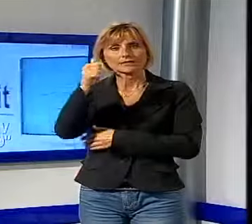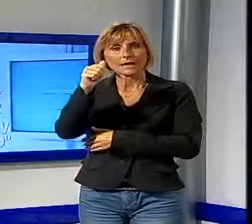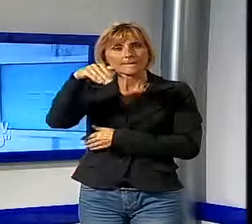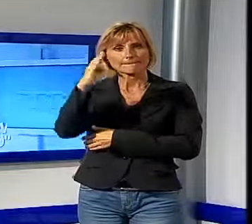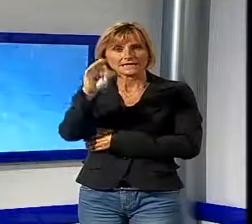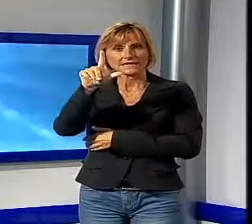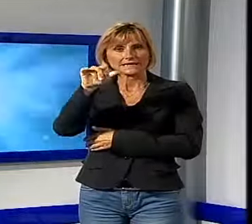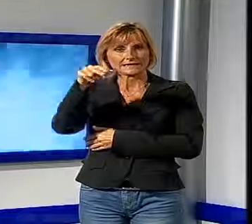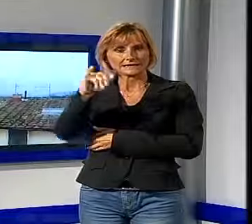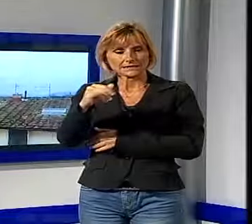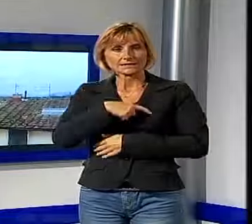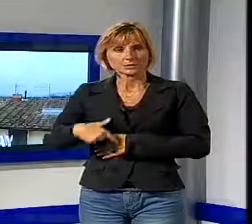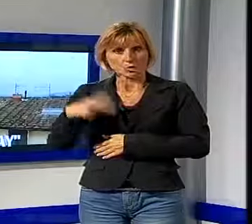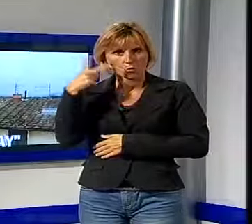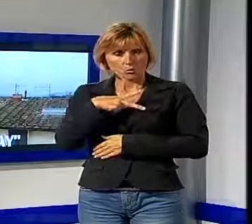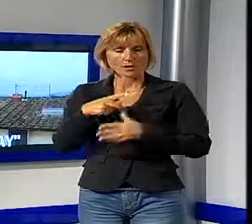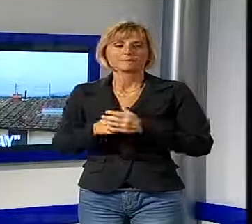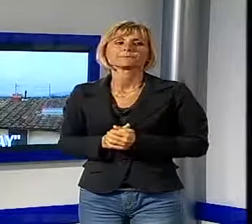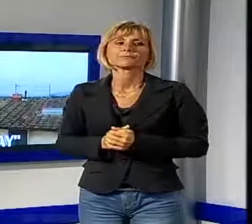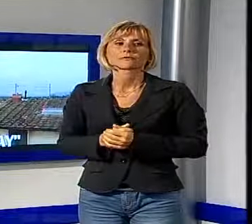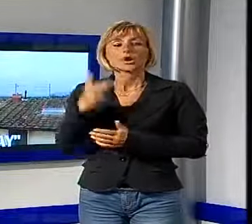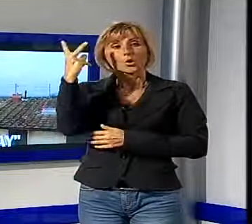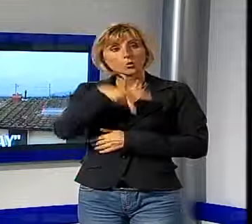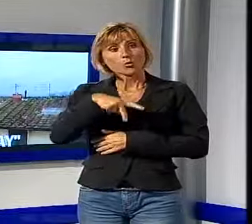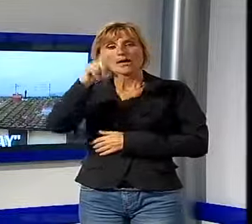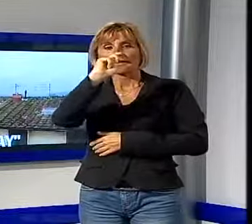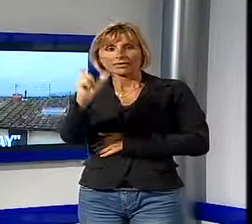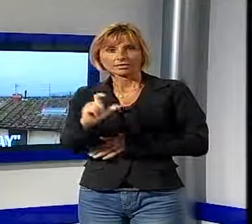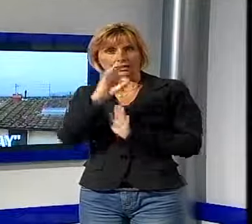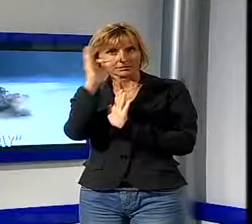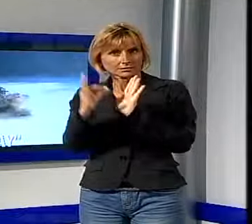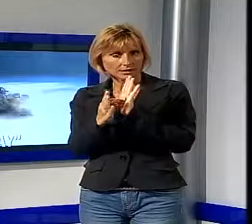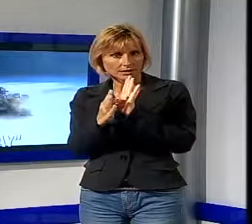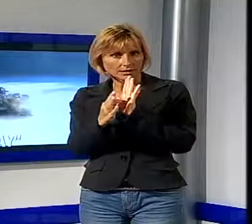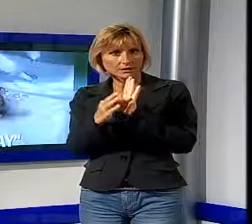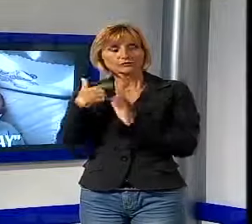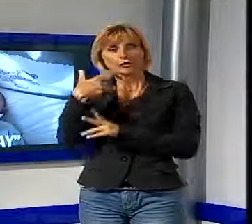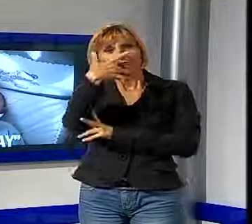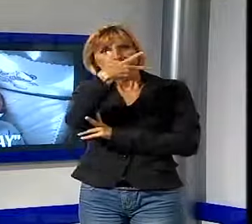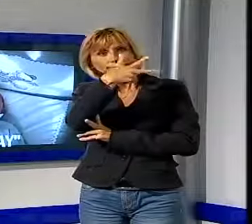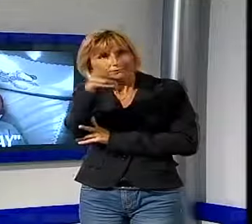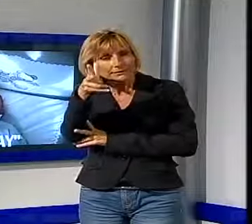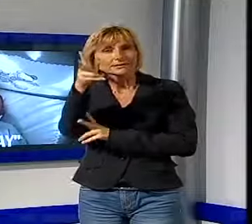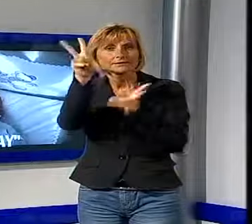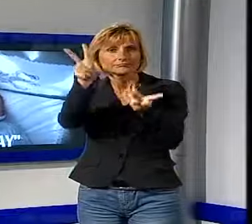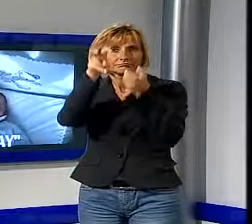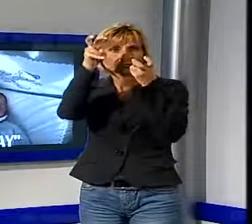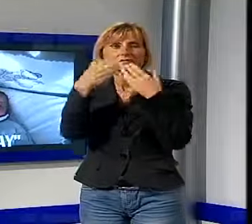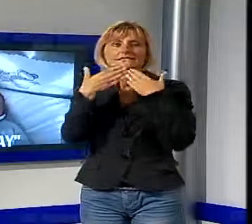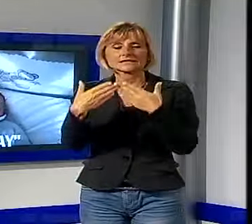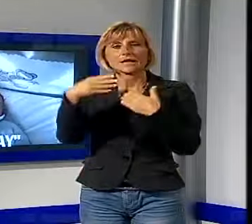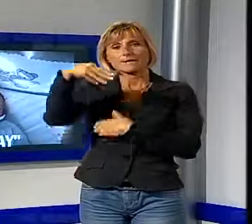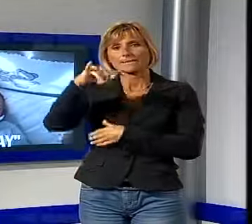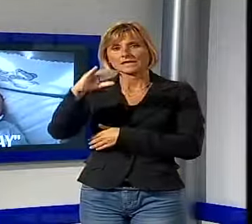Sindaco di Lucca. Anche Lucca in In Italy in Edei, c'è anche un frammento della nostra città, un'immagine di San